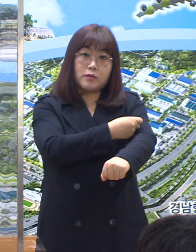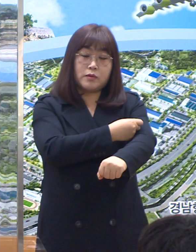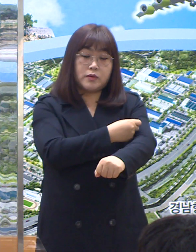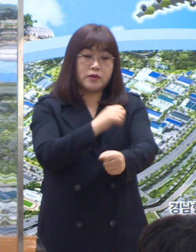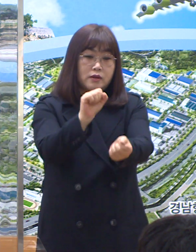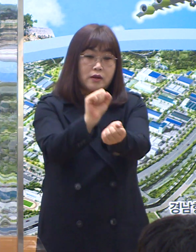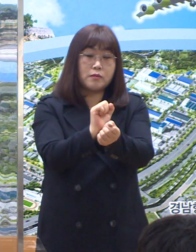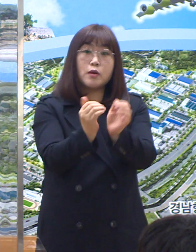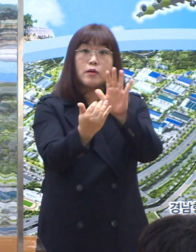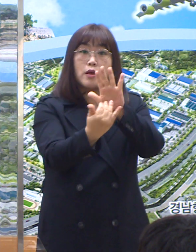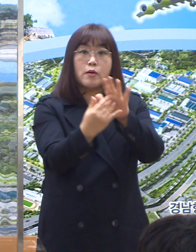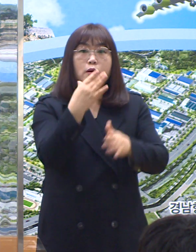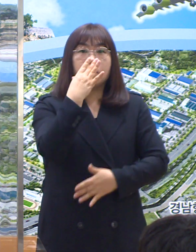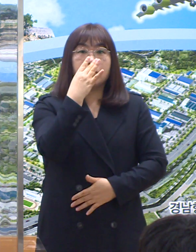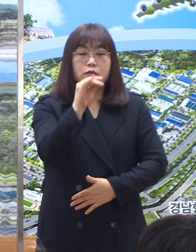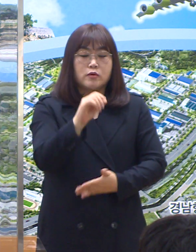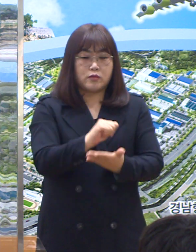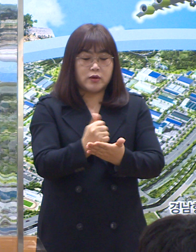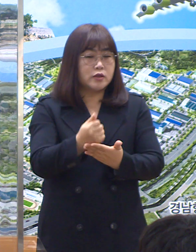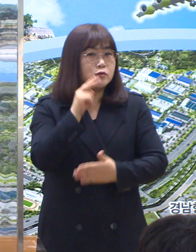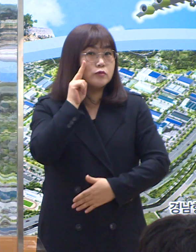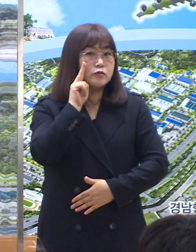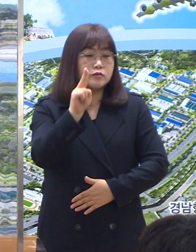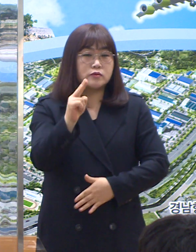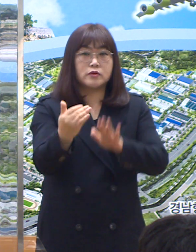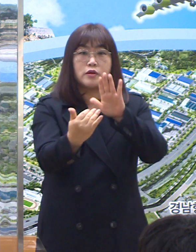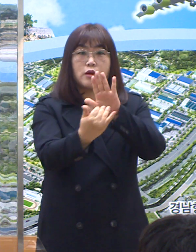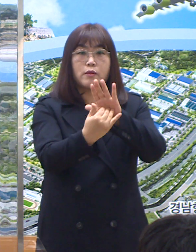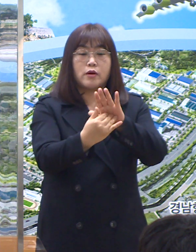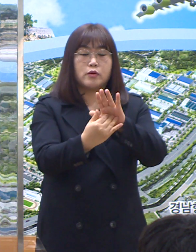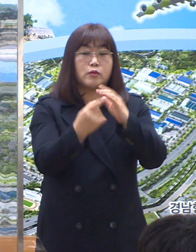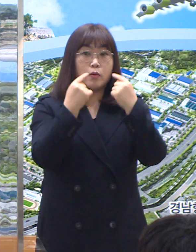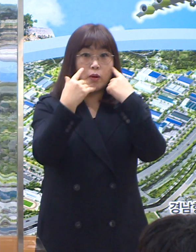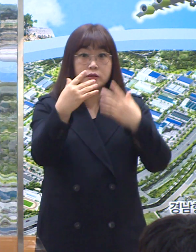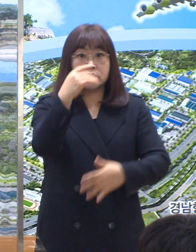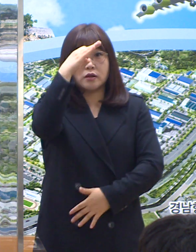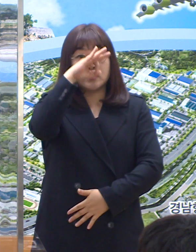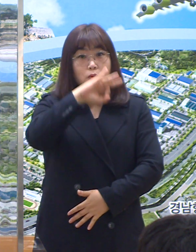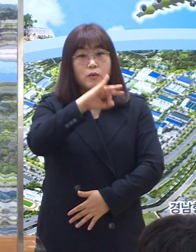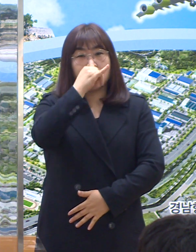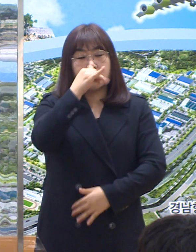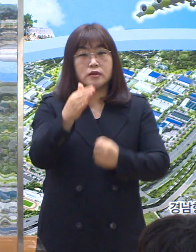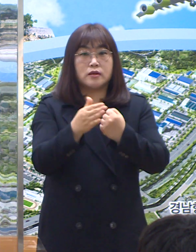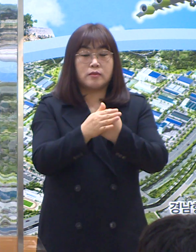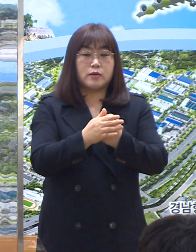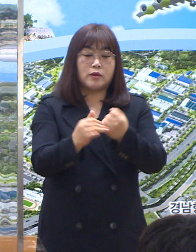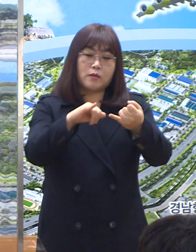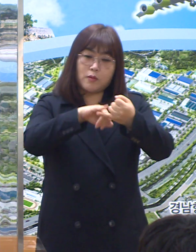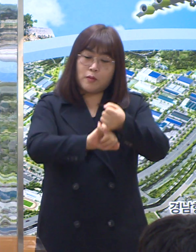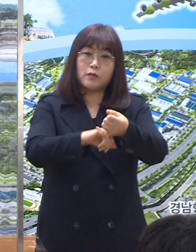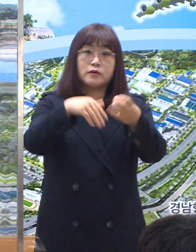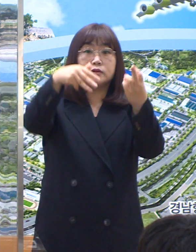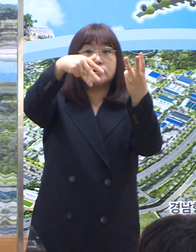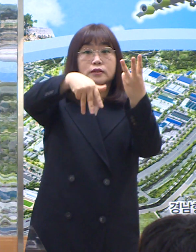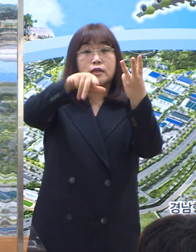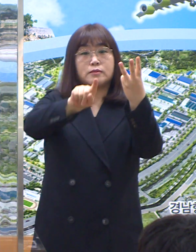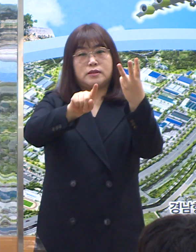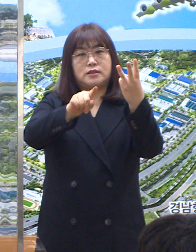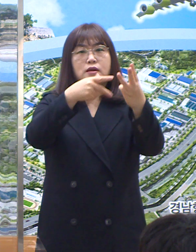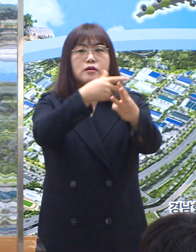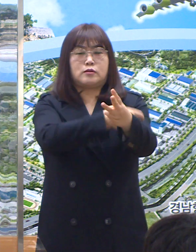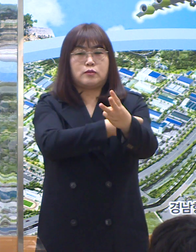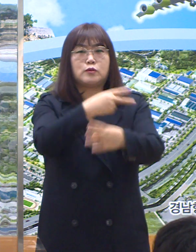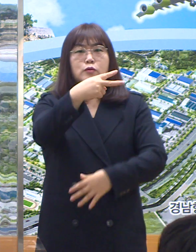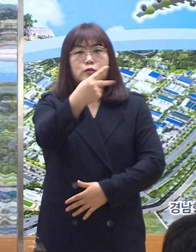예방은 물론 위중증 예방에도 뚜렷한 효과가 있으므로 반드시 3차 접종까지 마쳐주시기